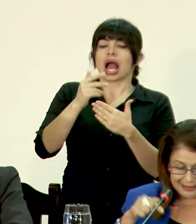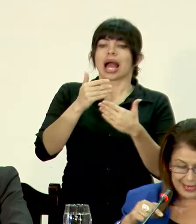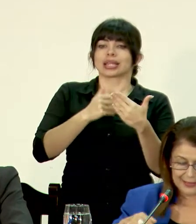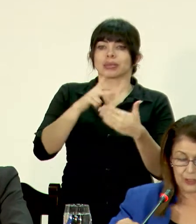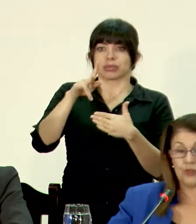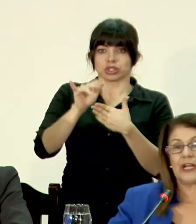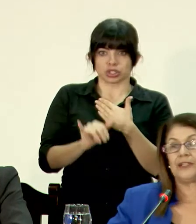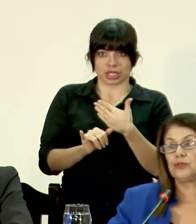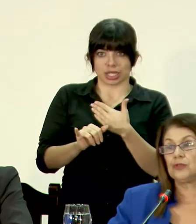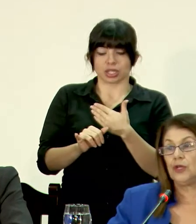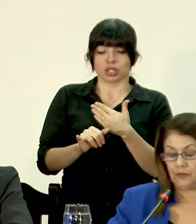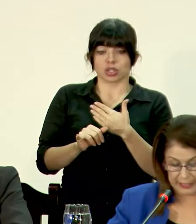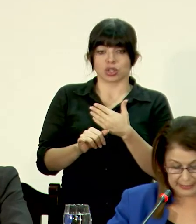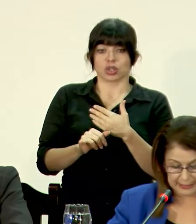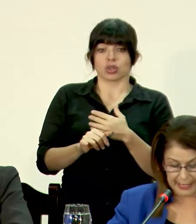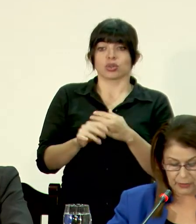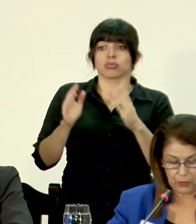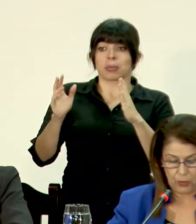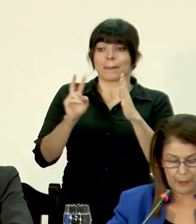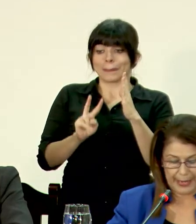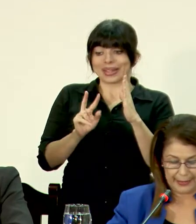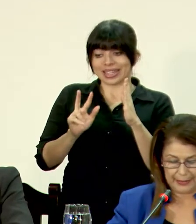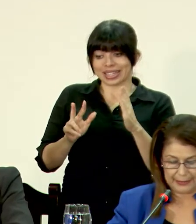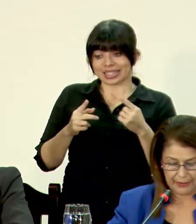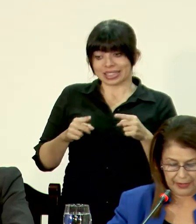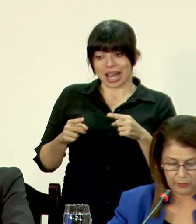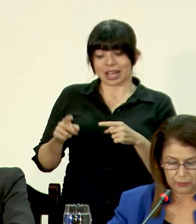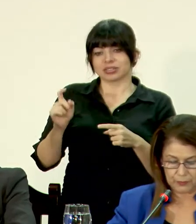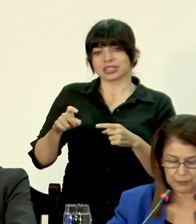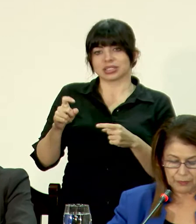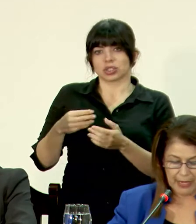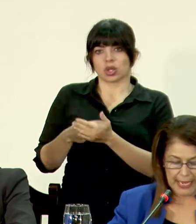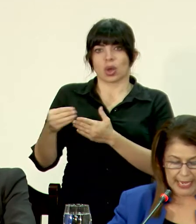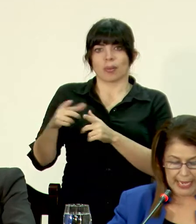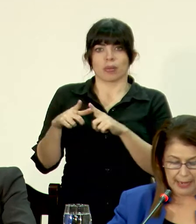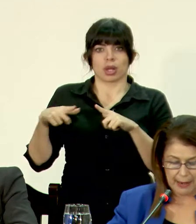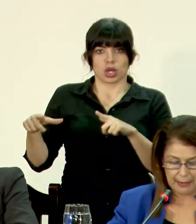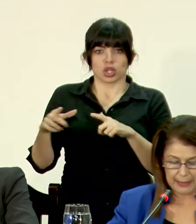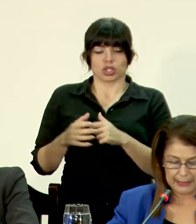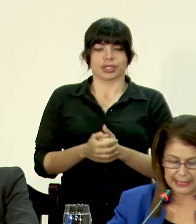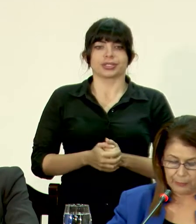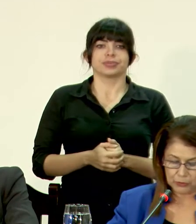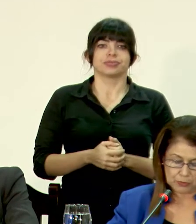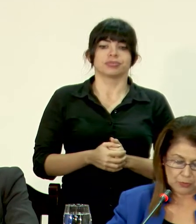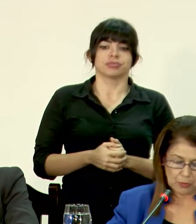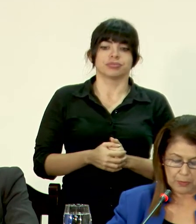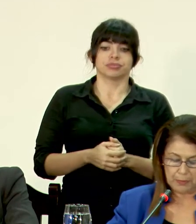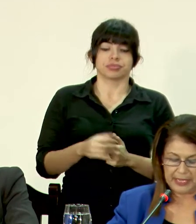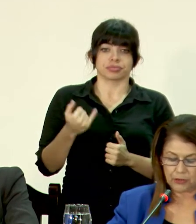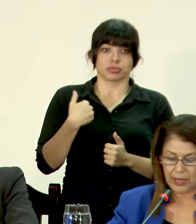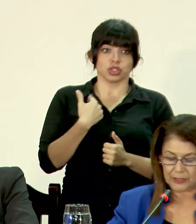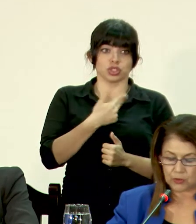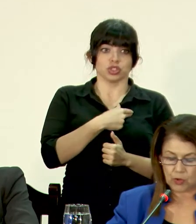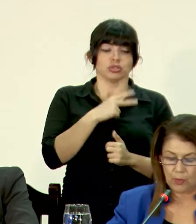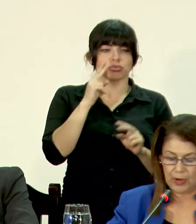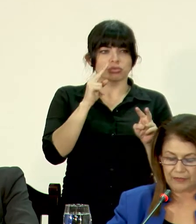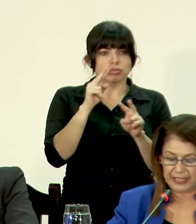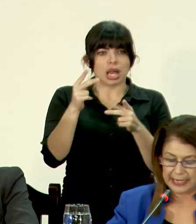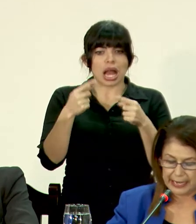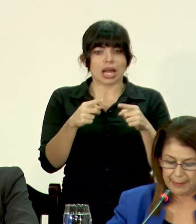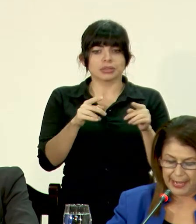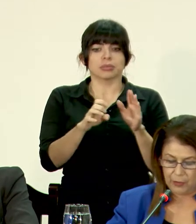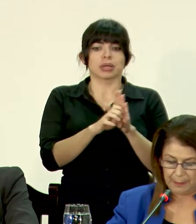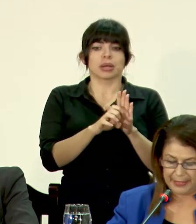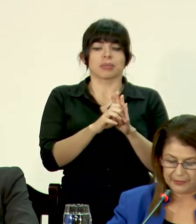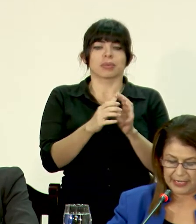En 23 de esos casos fue necesario comprar terrenos. Estamos viendo casos como